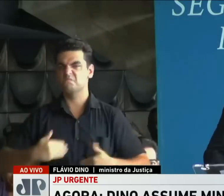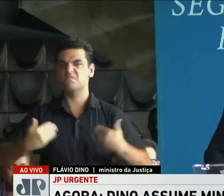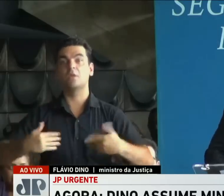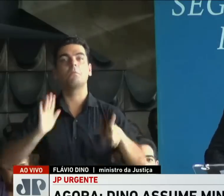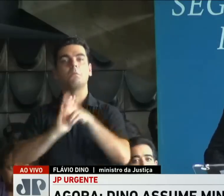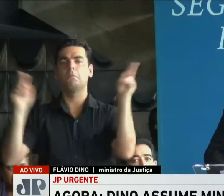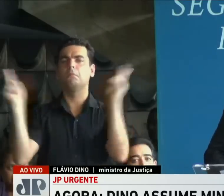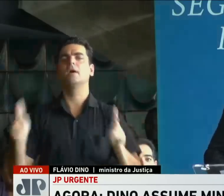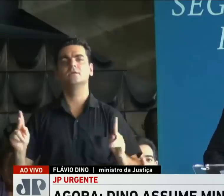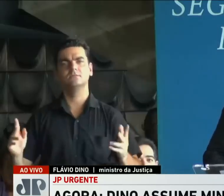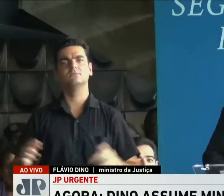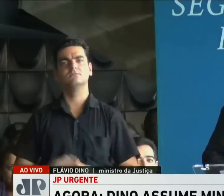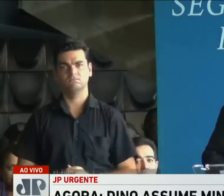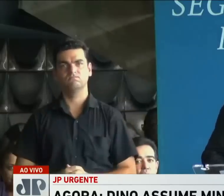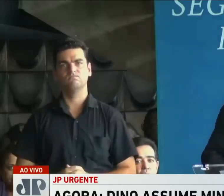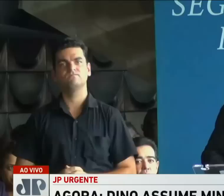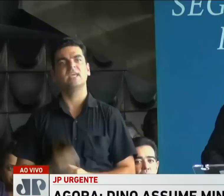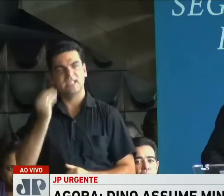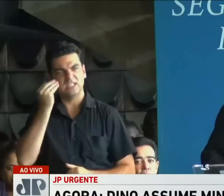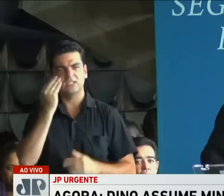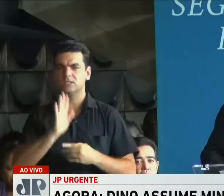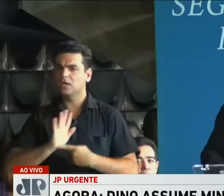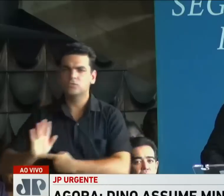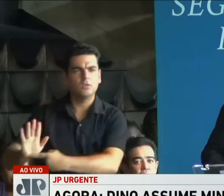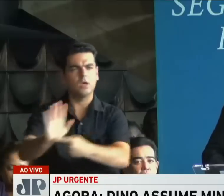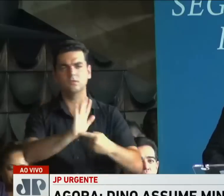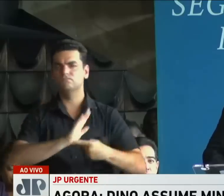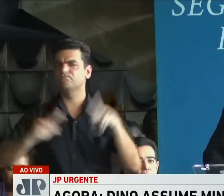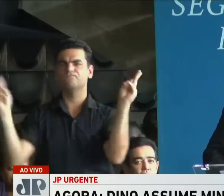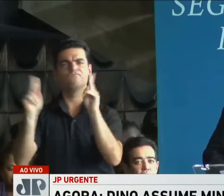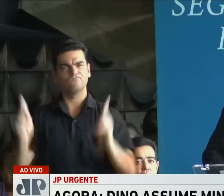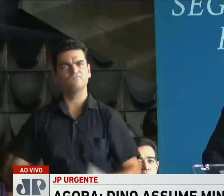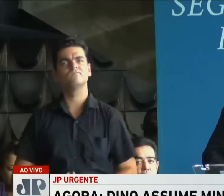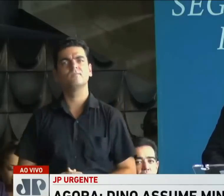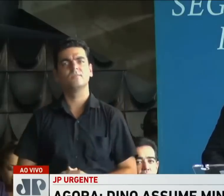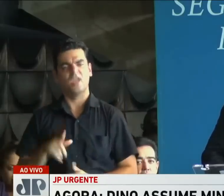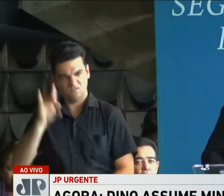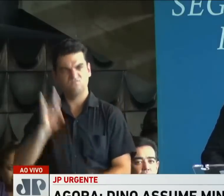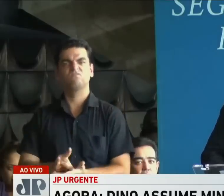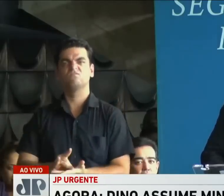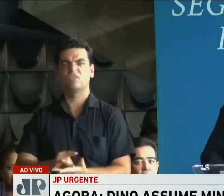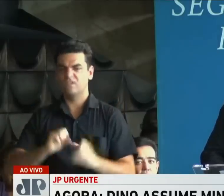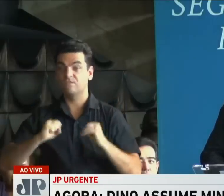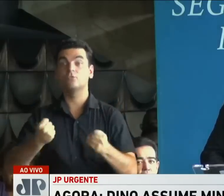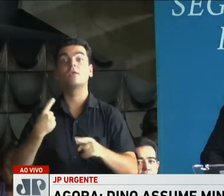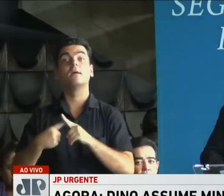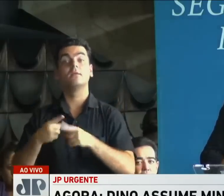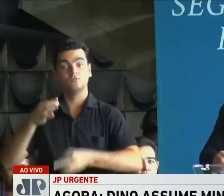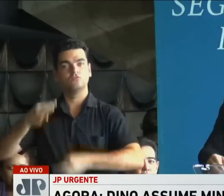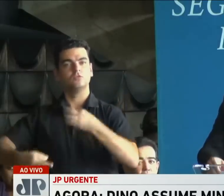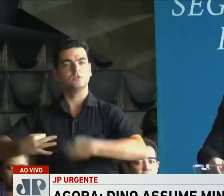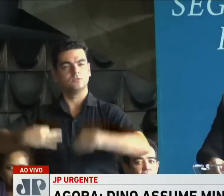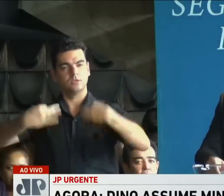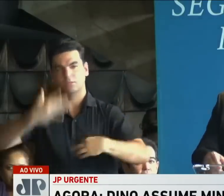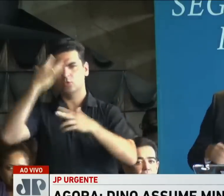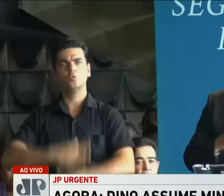Paz. O Ministério da Pacificação Nacional. Da busca da paz verdadeira, que é fruto da justiça para